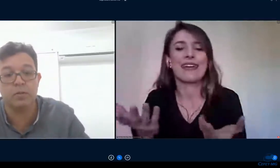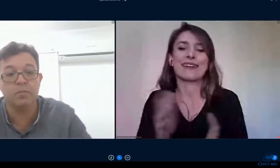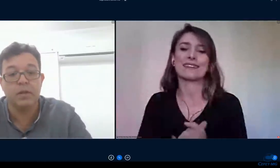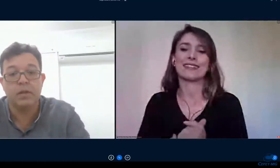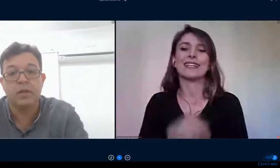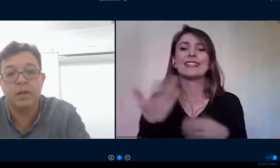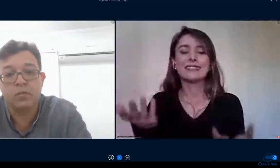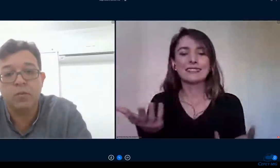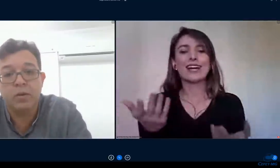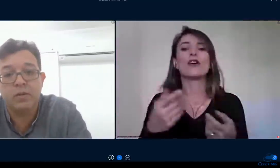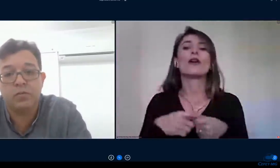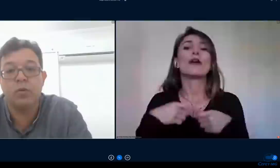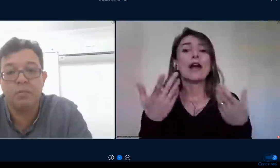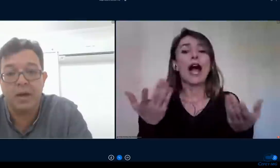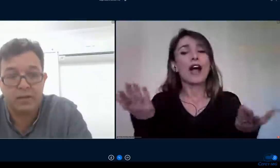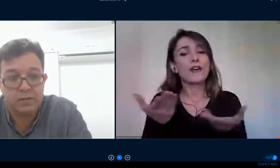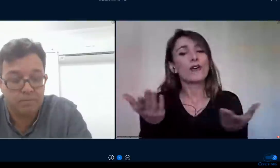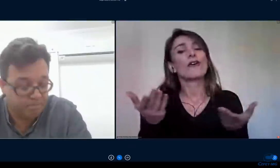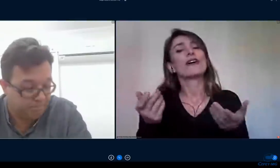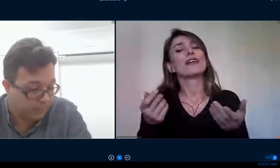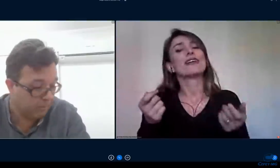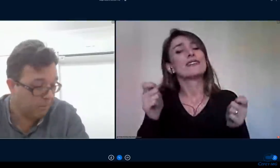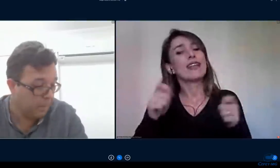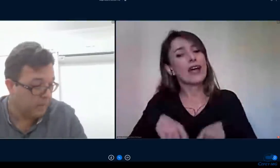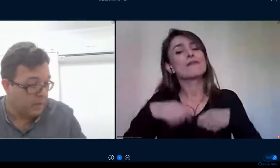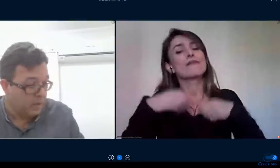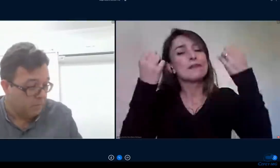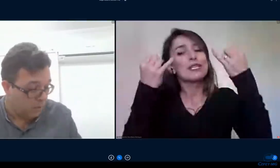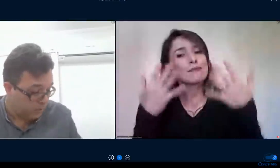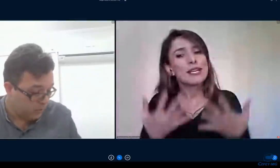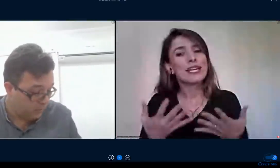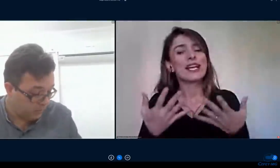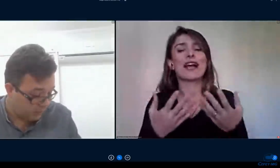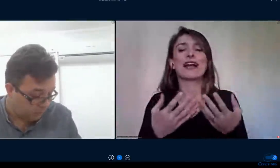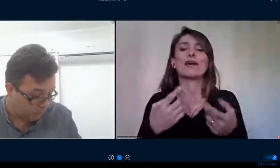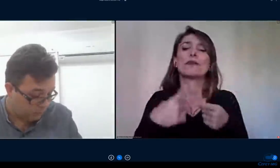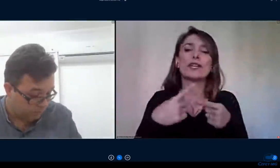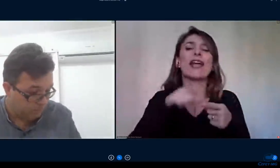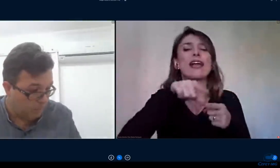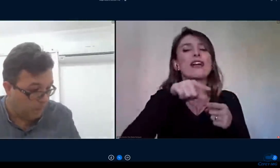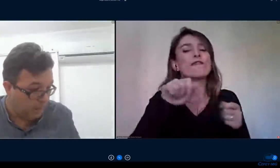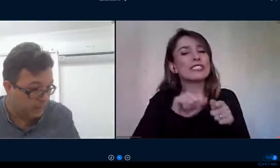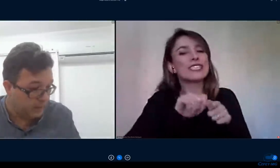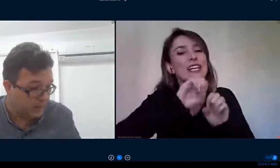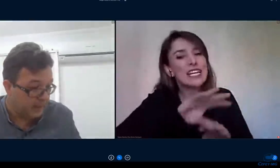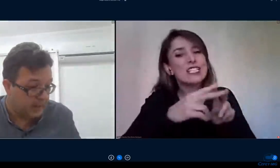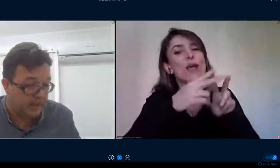ensino remoto que as coisas fluem mais né bom e o que fizemos